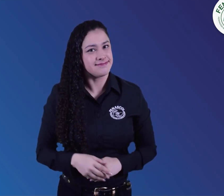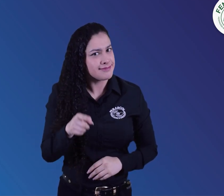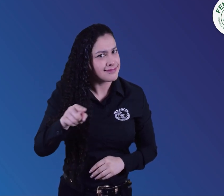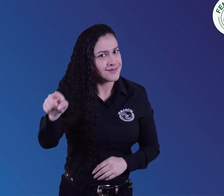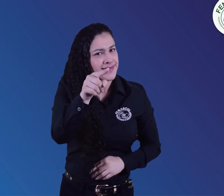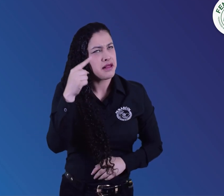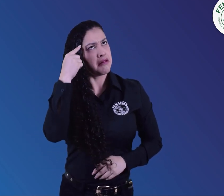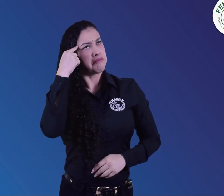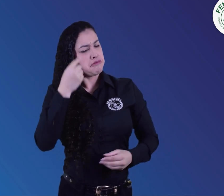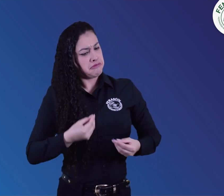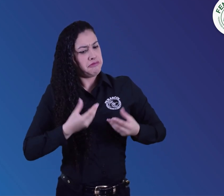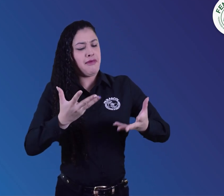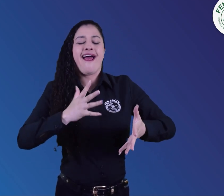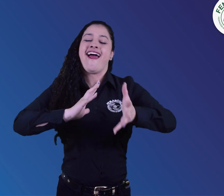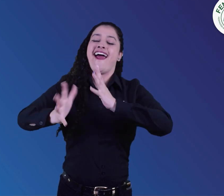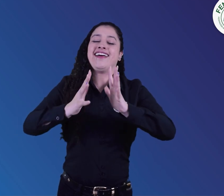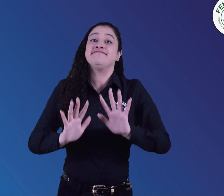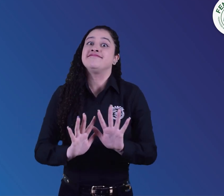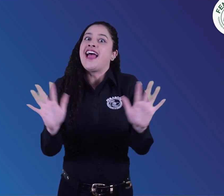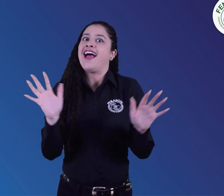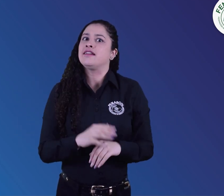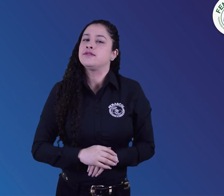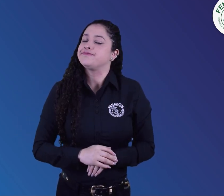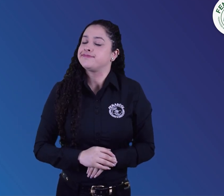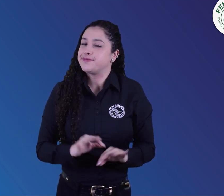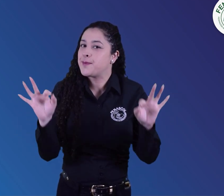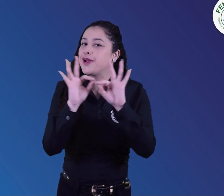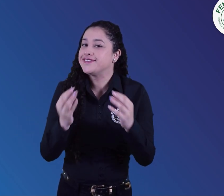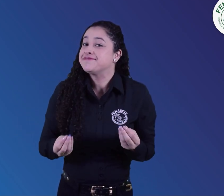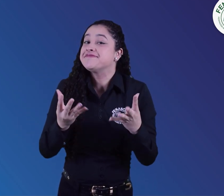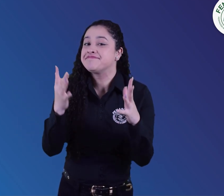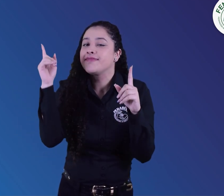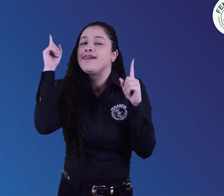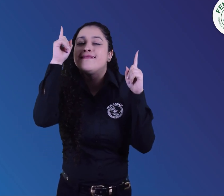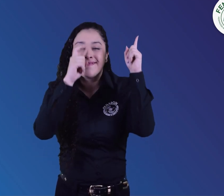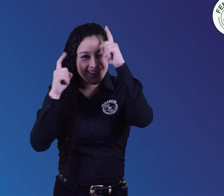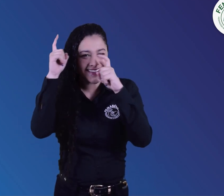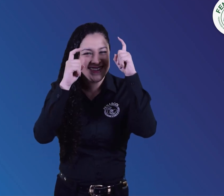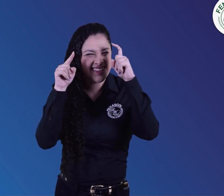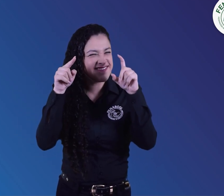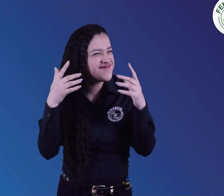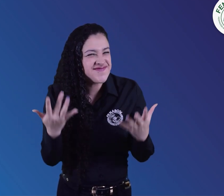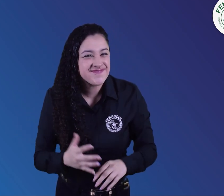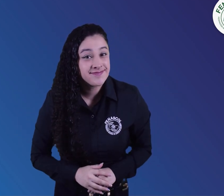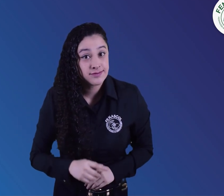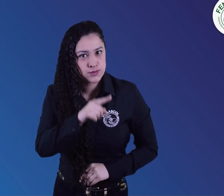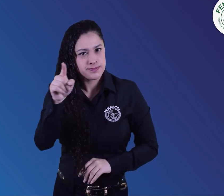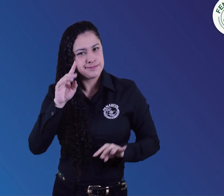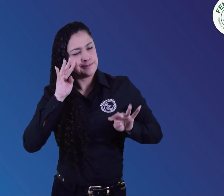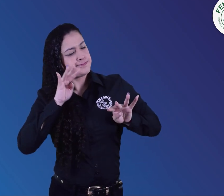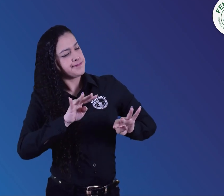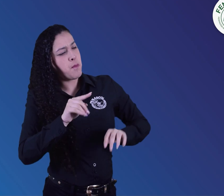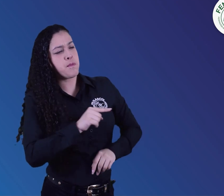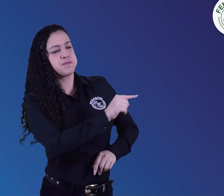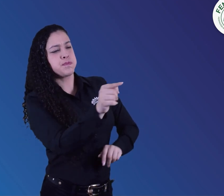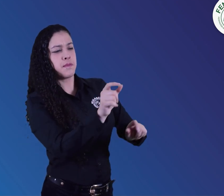Pero el reto no termina aquí. Hay que tomarse un momento de reflexión y pensar si realmente